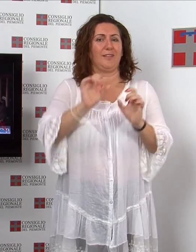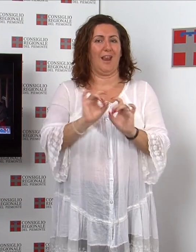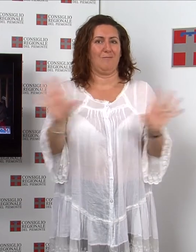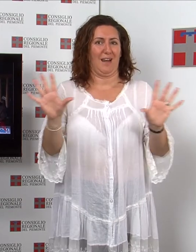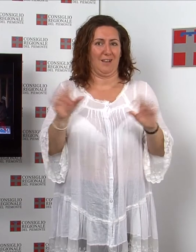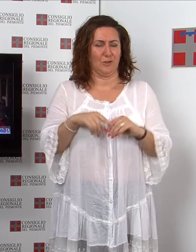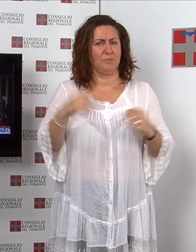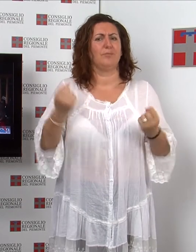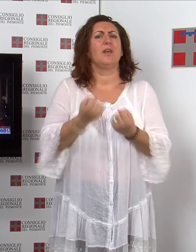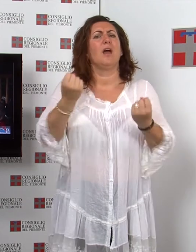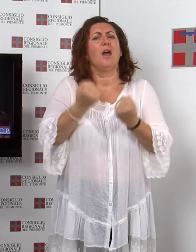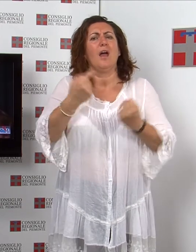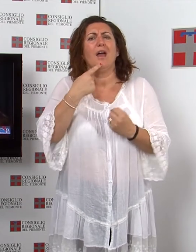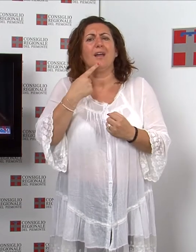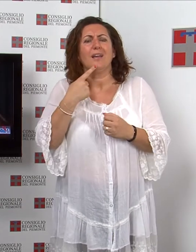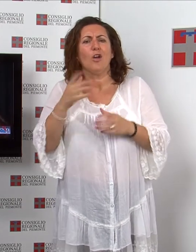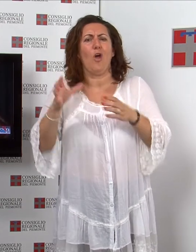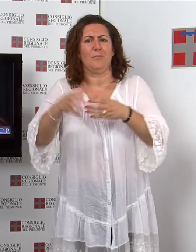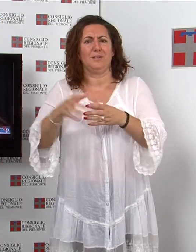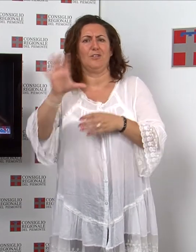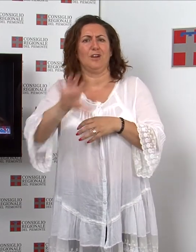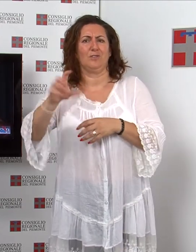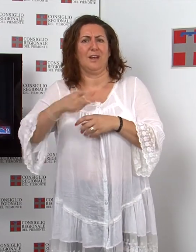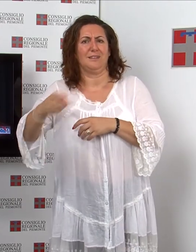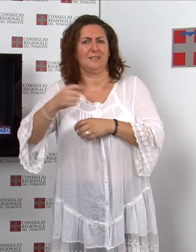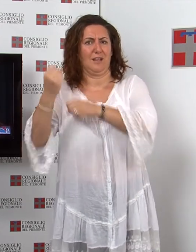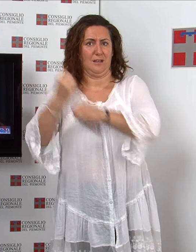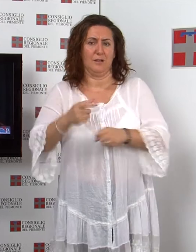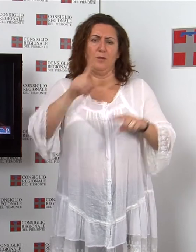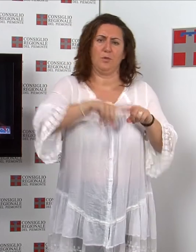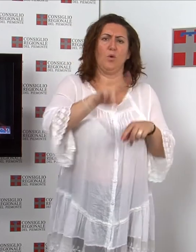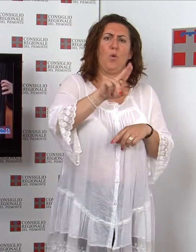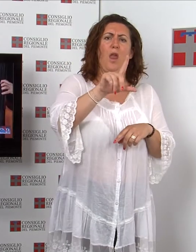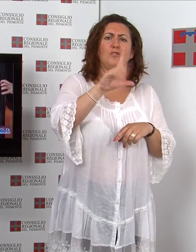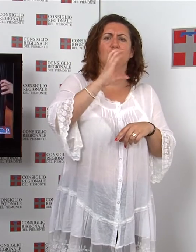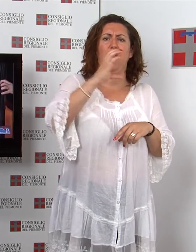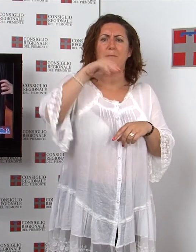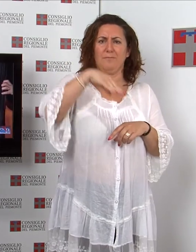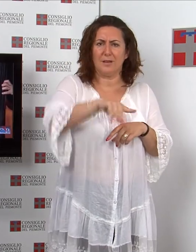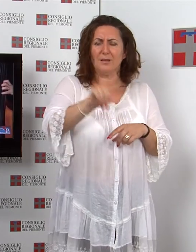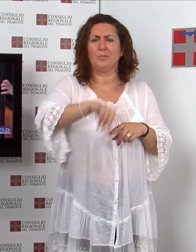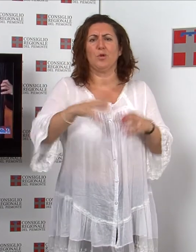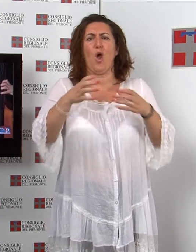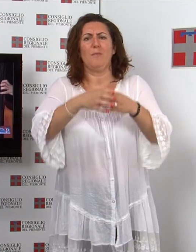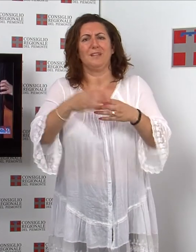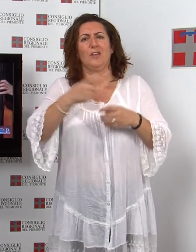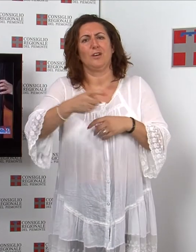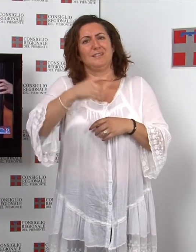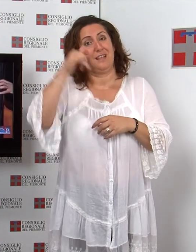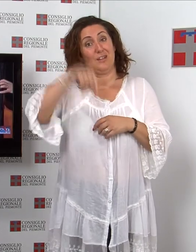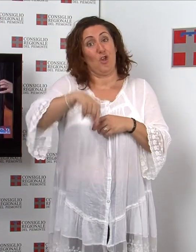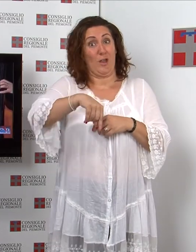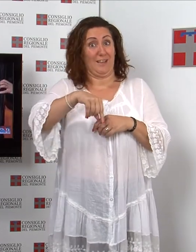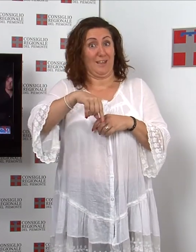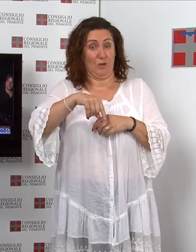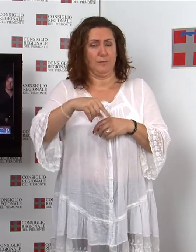regionale Resistenza e Costituzione con il Comitato della provincia di Torino e Lucem è stata presentata a Palazzo Lascaris Sono